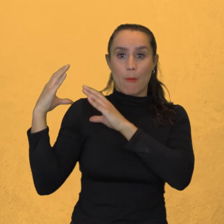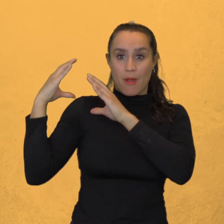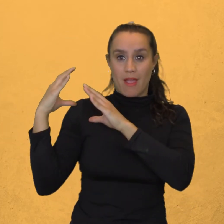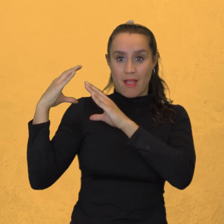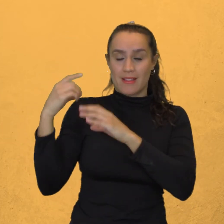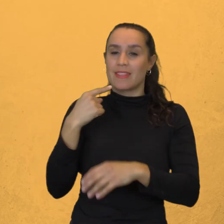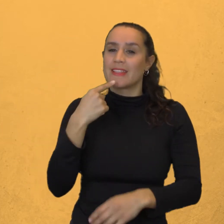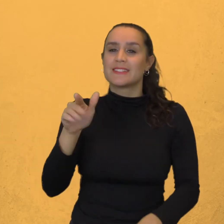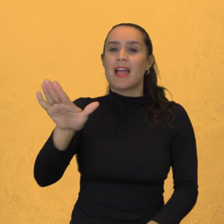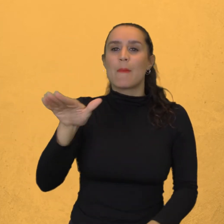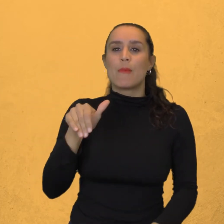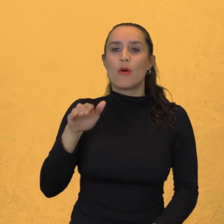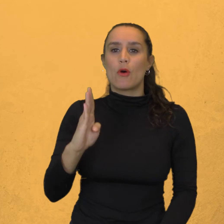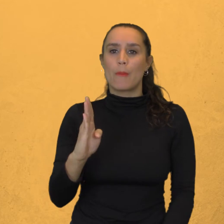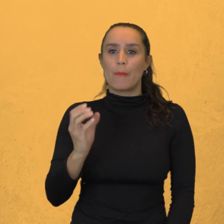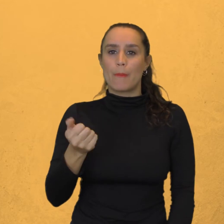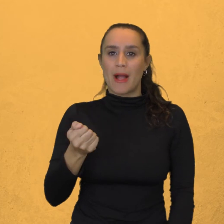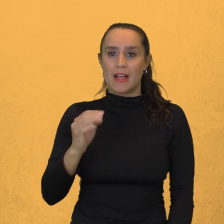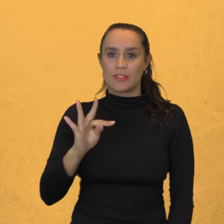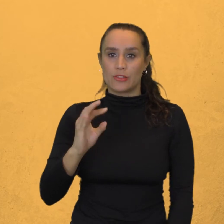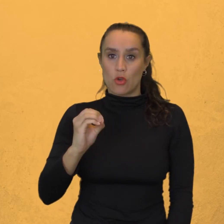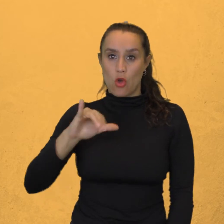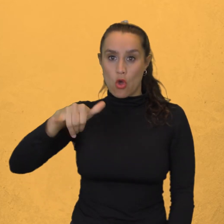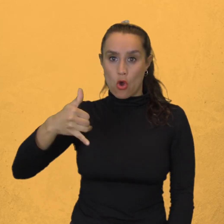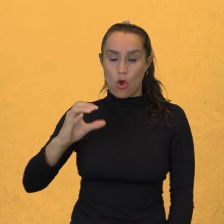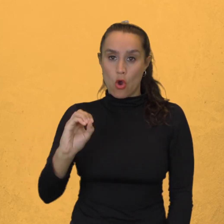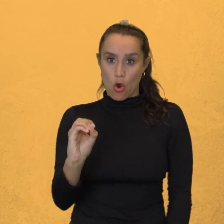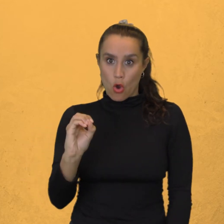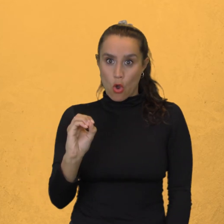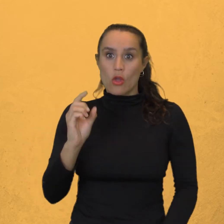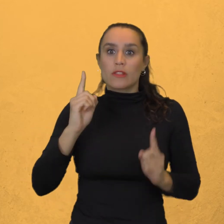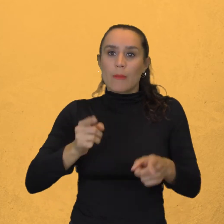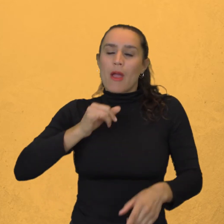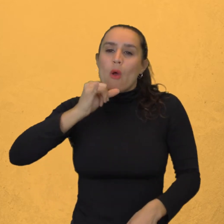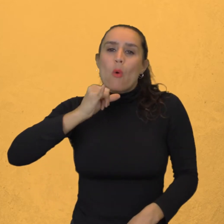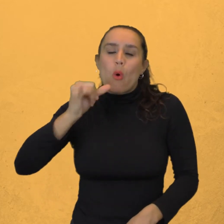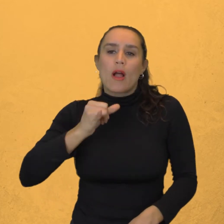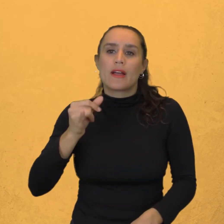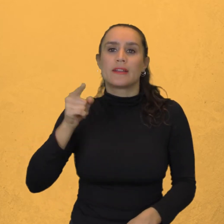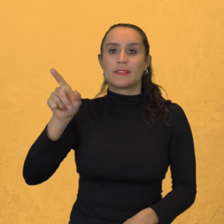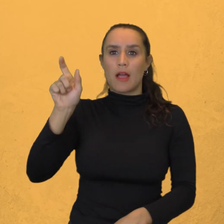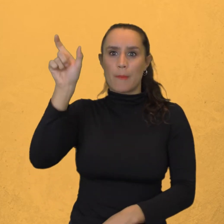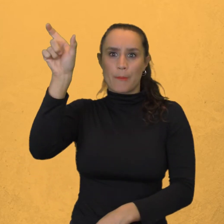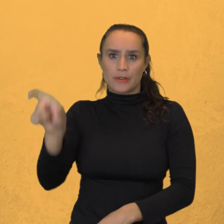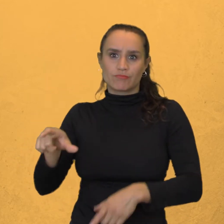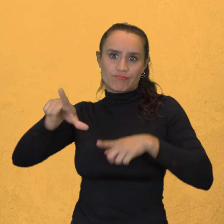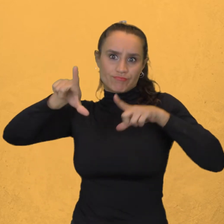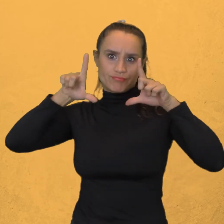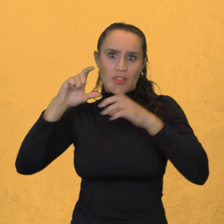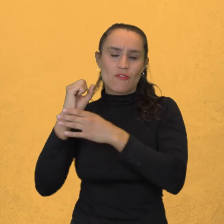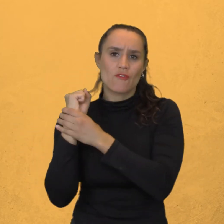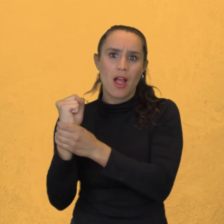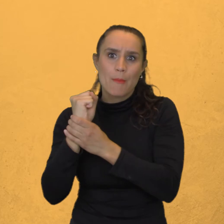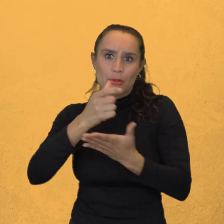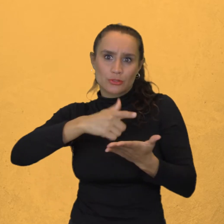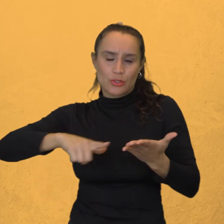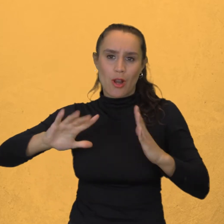Y cómo este personaje de la literatura mundial vino a morir en Popayán Para ser sepultado en la Torre del Reloj